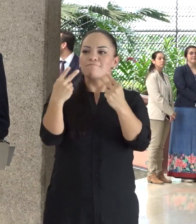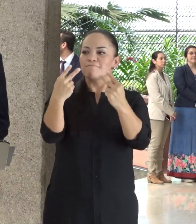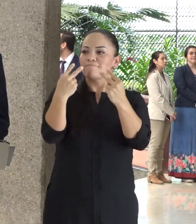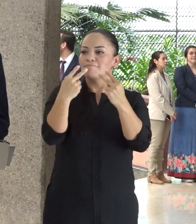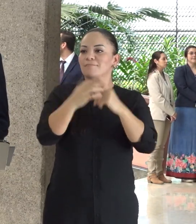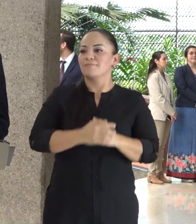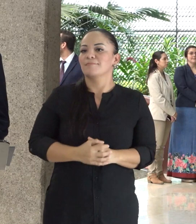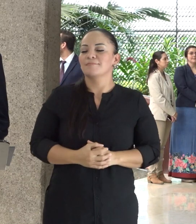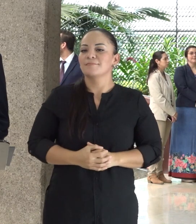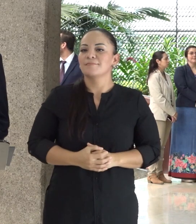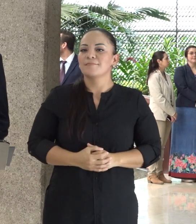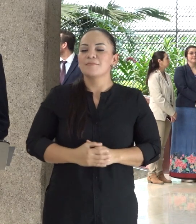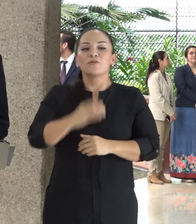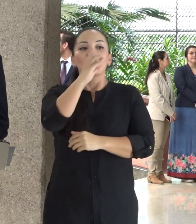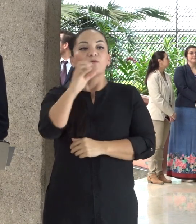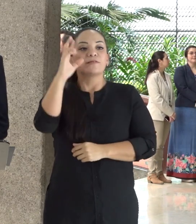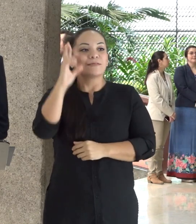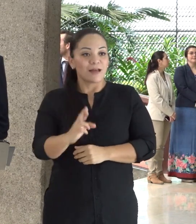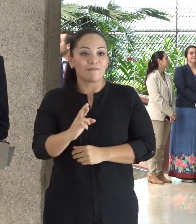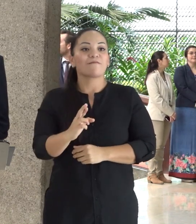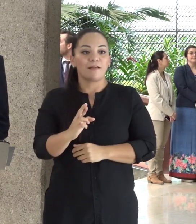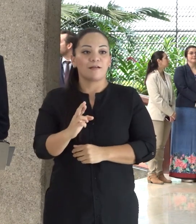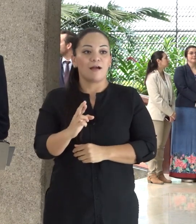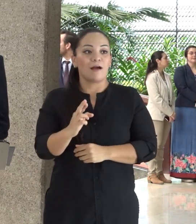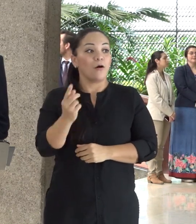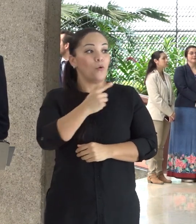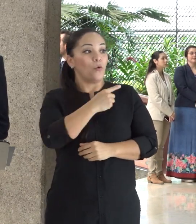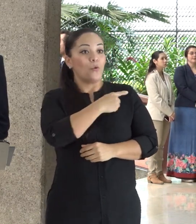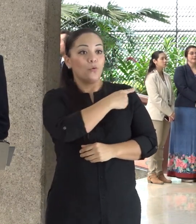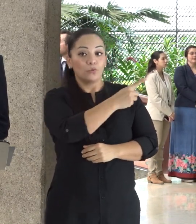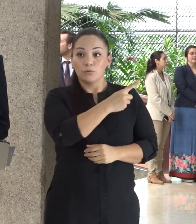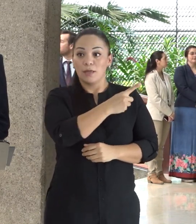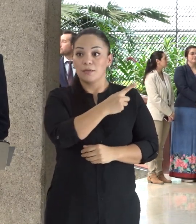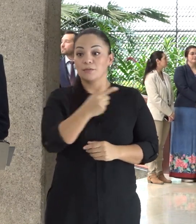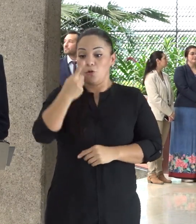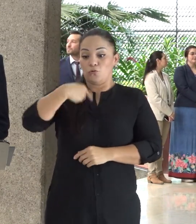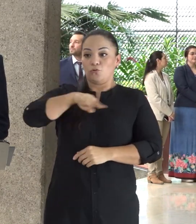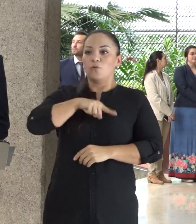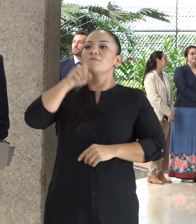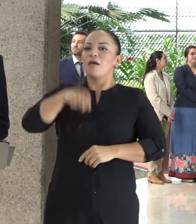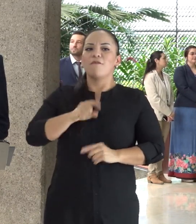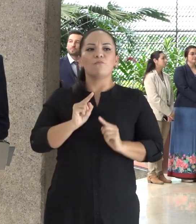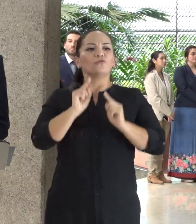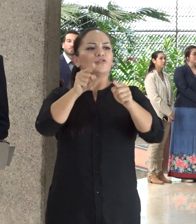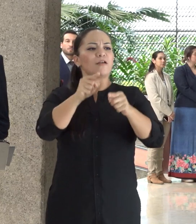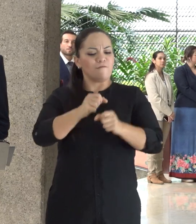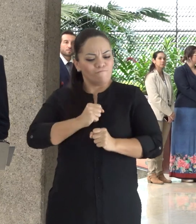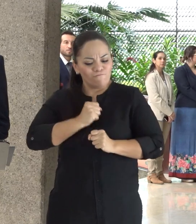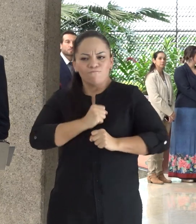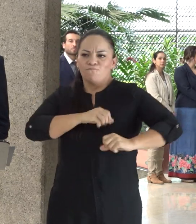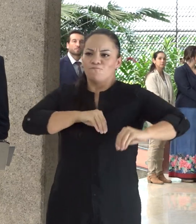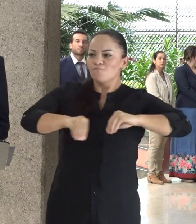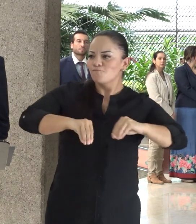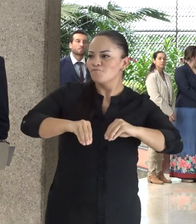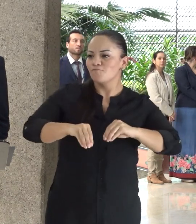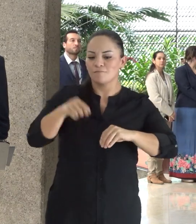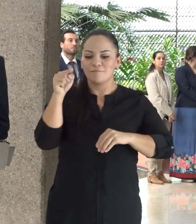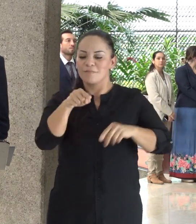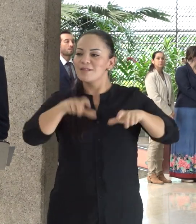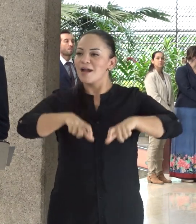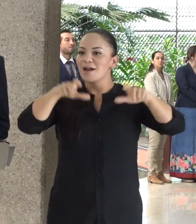Es por Costa Rica que ustedes y nosotros debemos salir y darlo todo en la cancha,